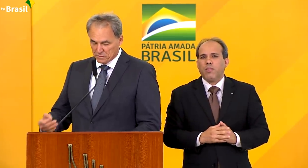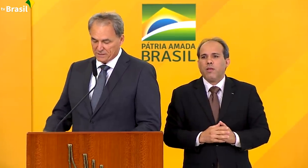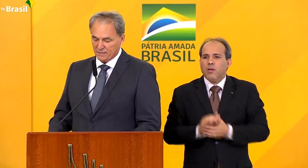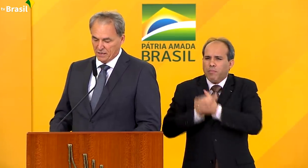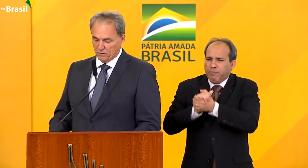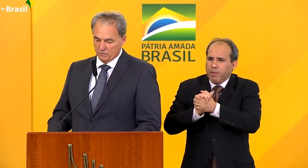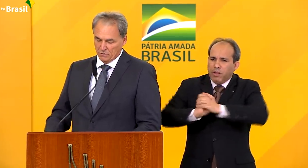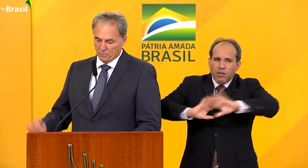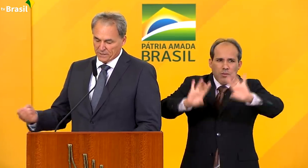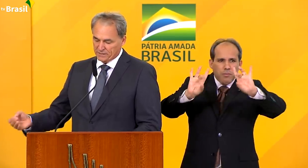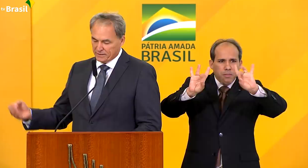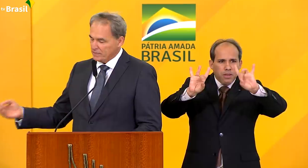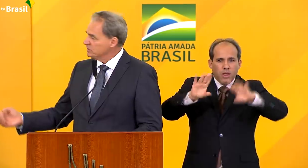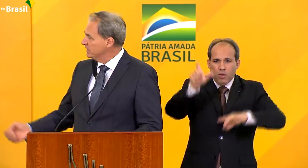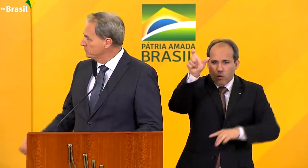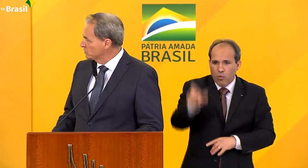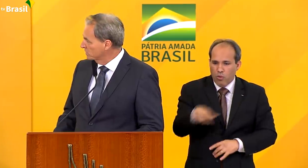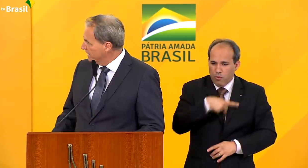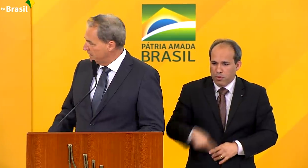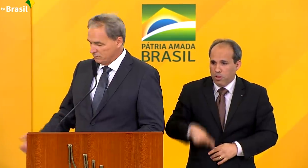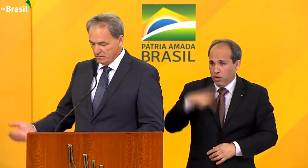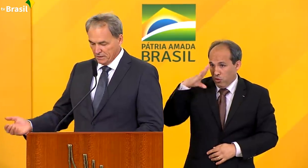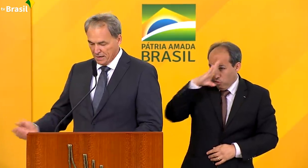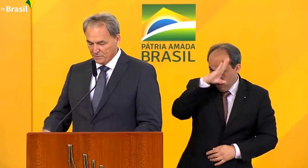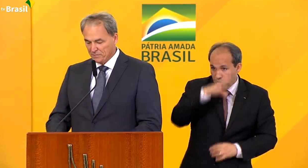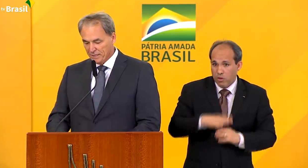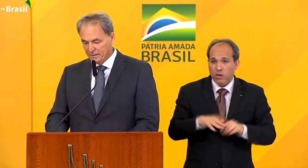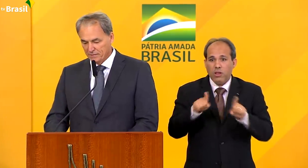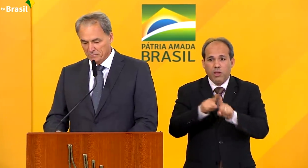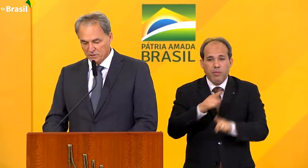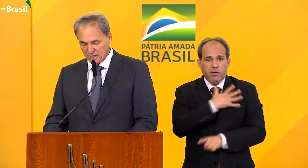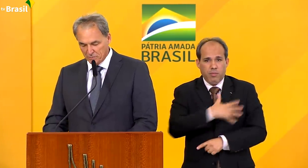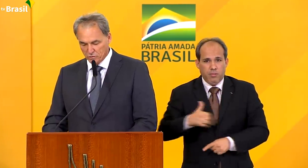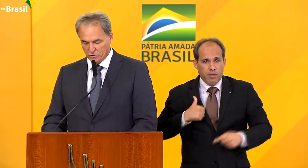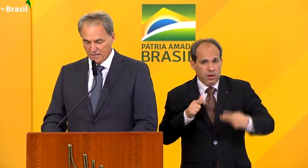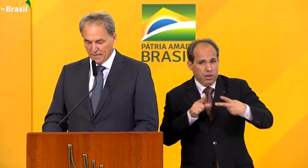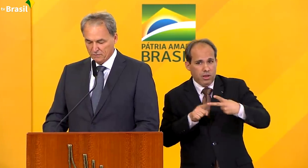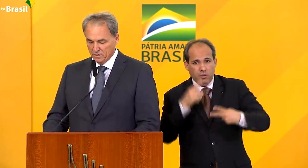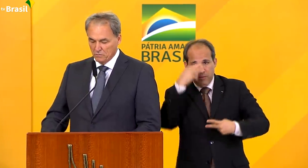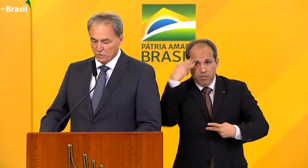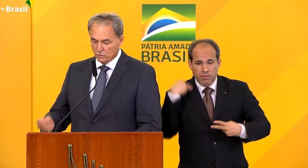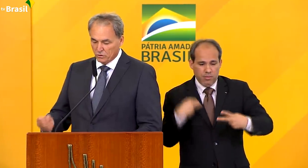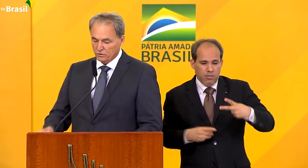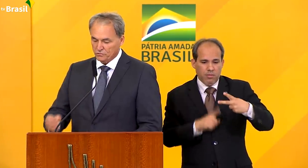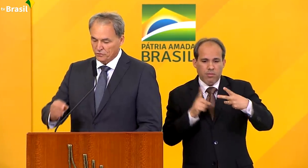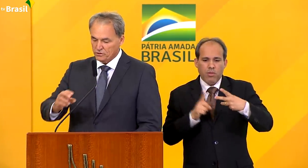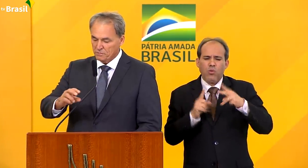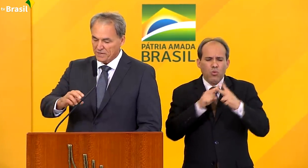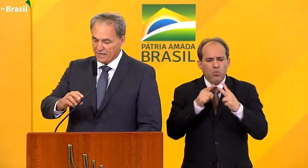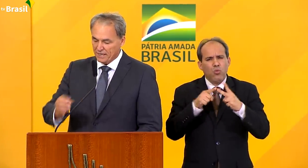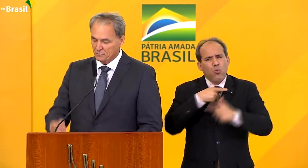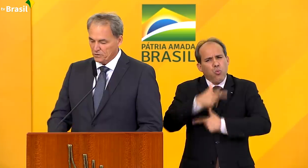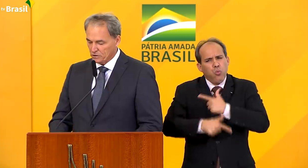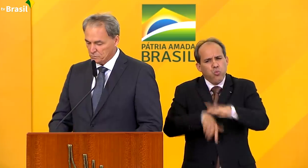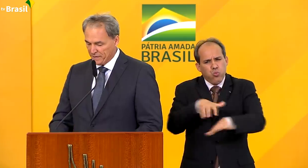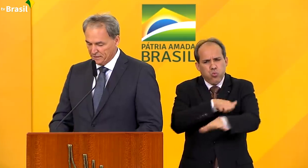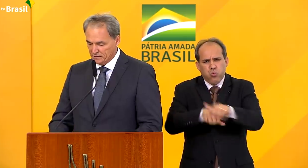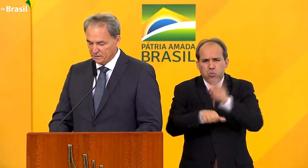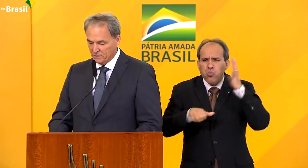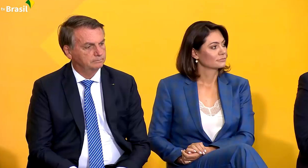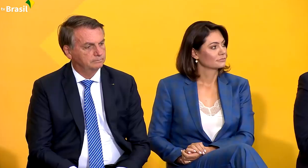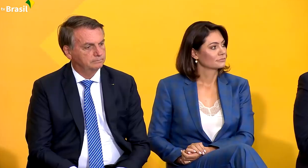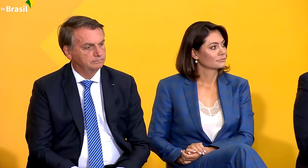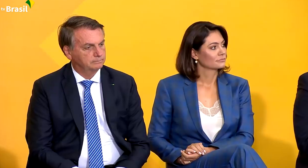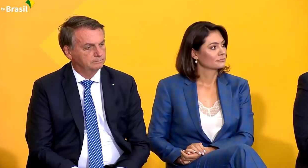cumprimento especial ao presidente Jair Bolsonaro, à primeira-dama Michele Bolsonaro, por todo o esforço empregado por nosso